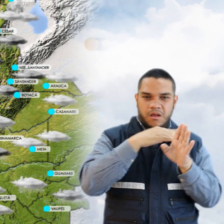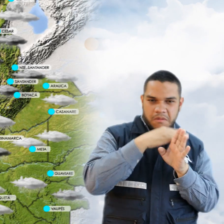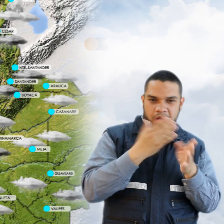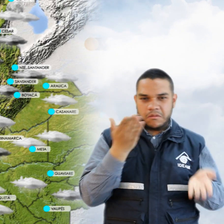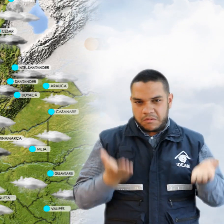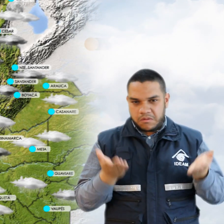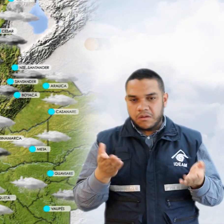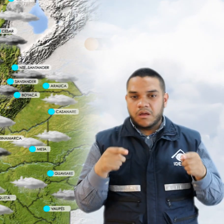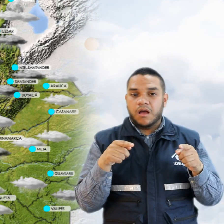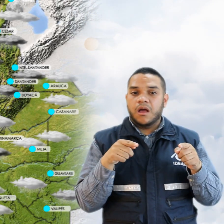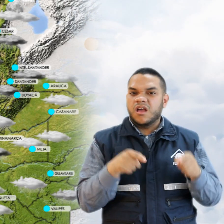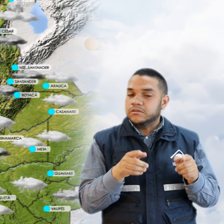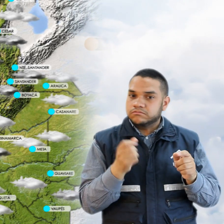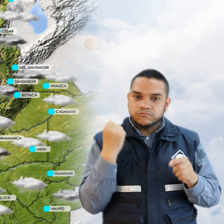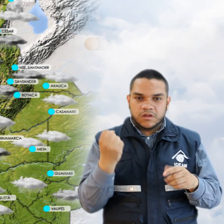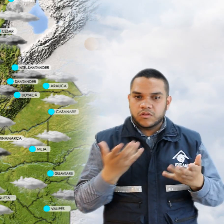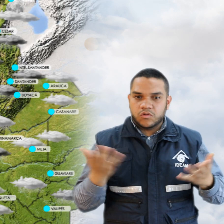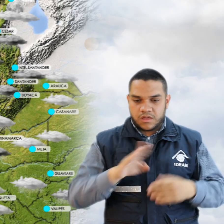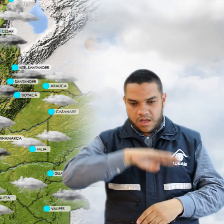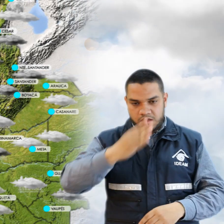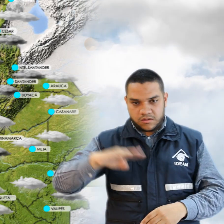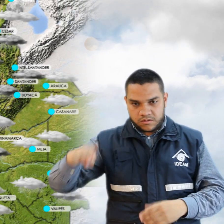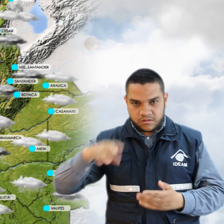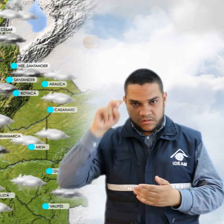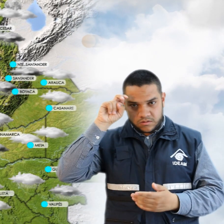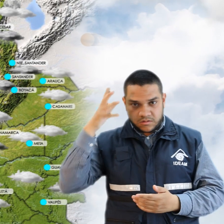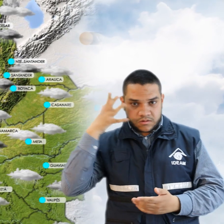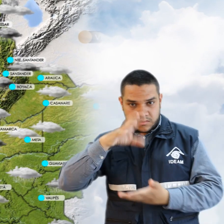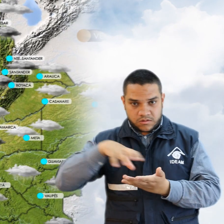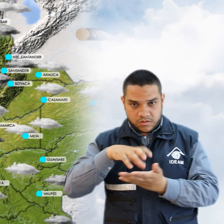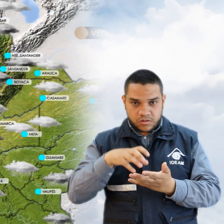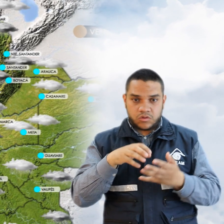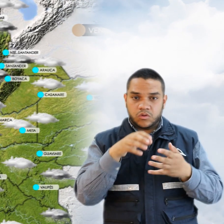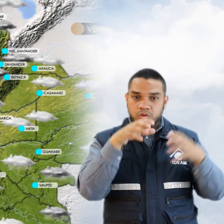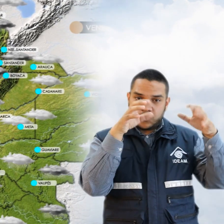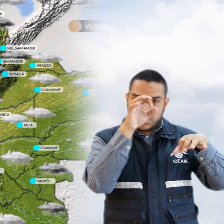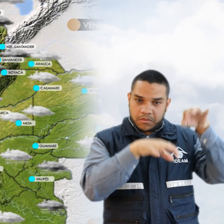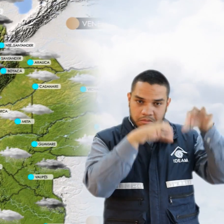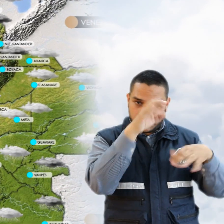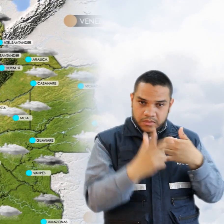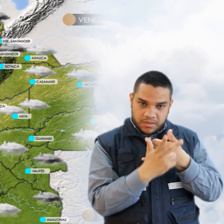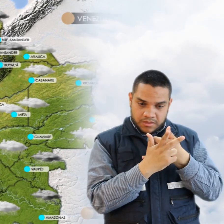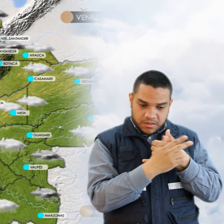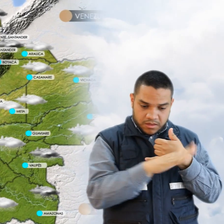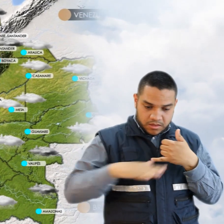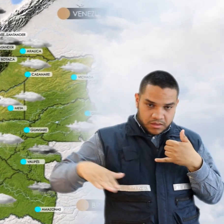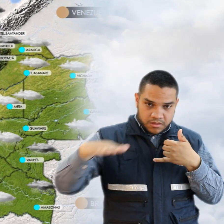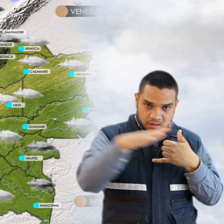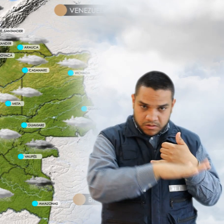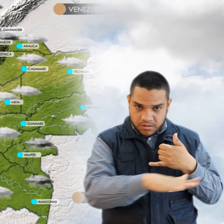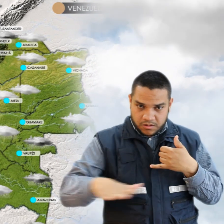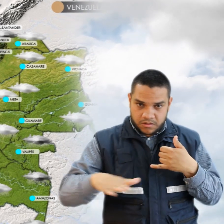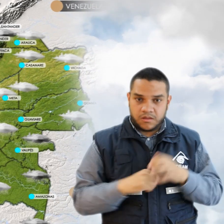Las más importantes se presentarán en Antioquia y sectores de los Antaleles, lluvias más ligeras en los valles interandinos. En la Orinoquía